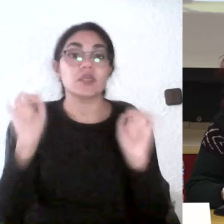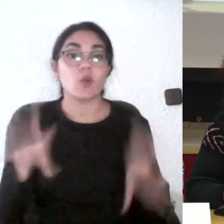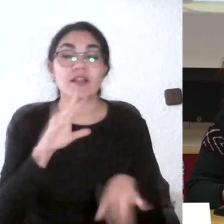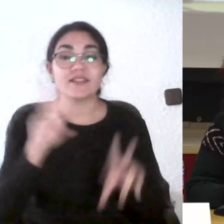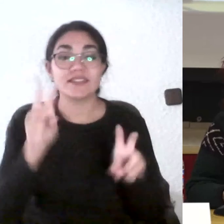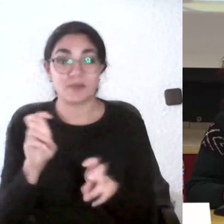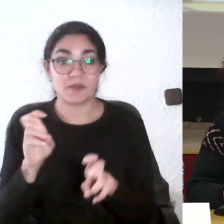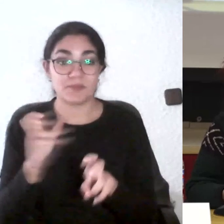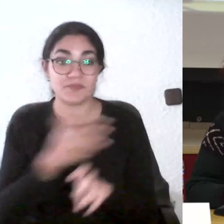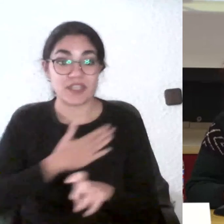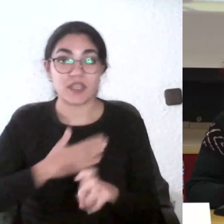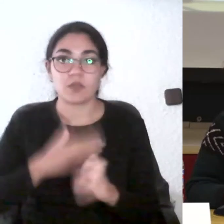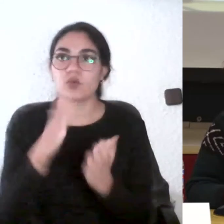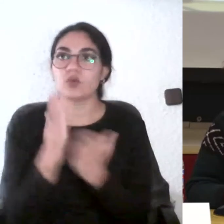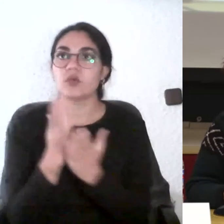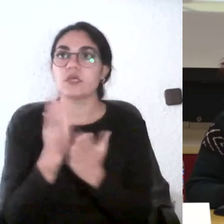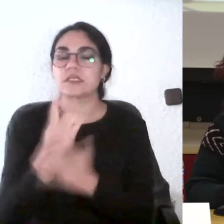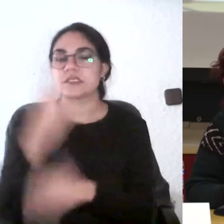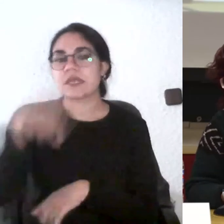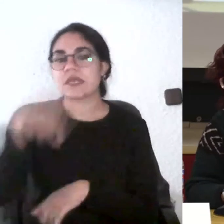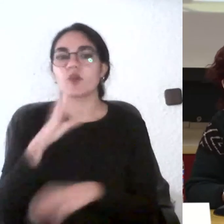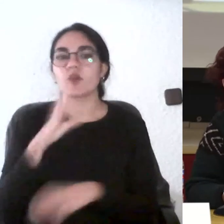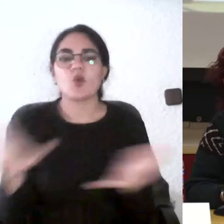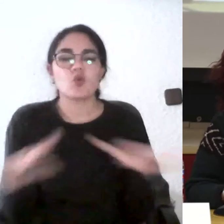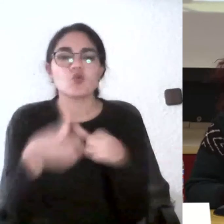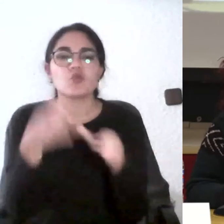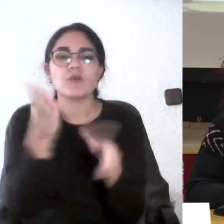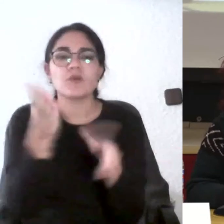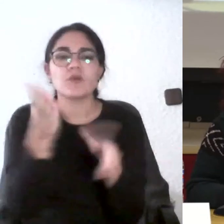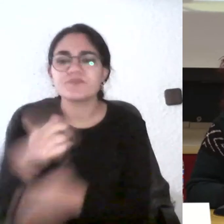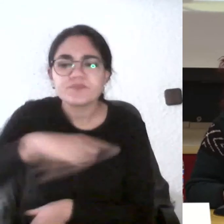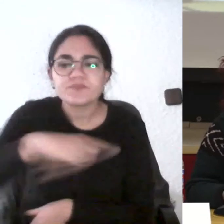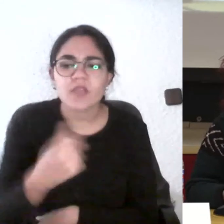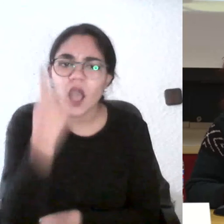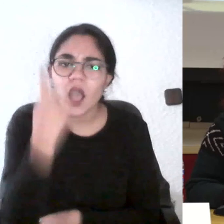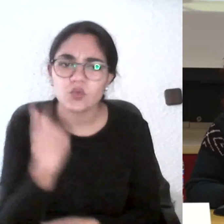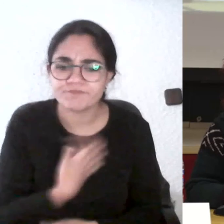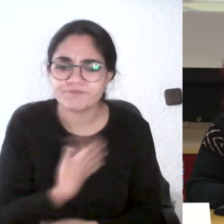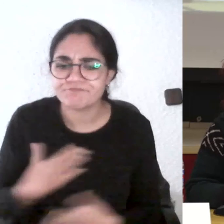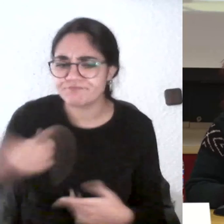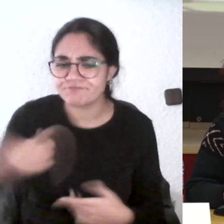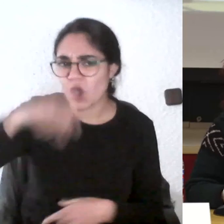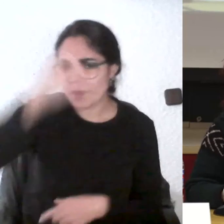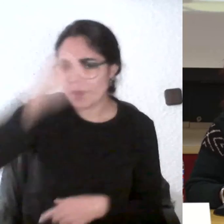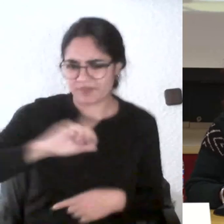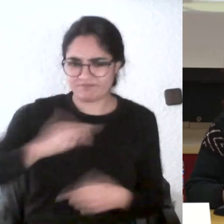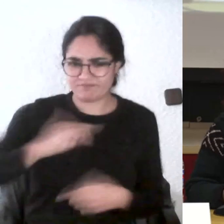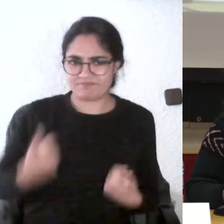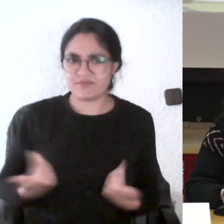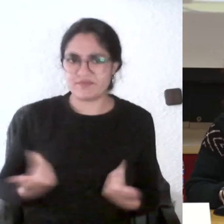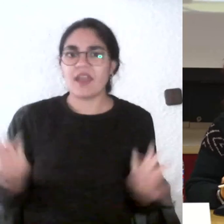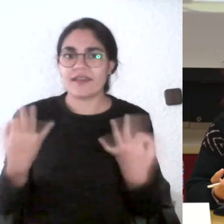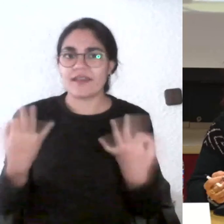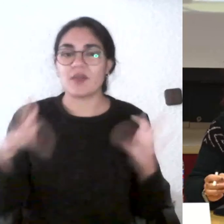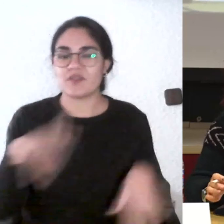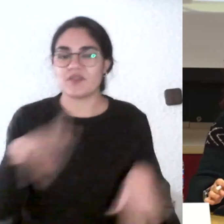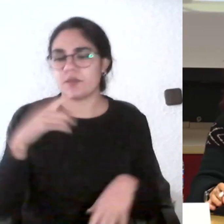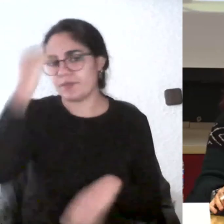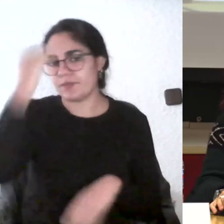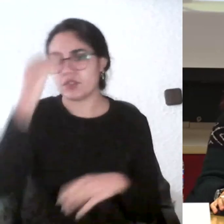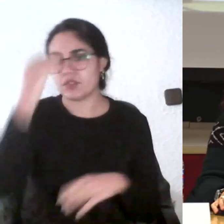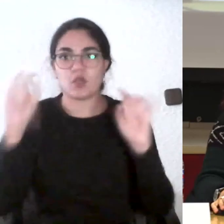de sus estudiantes hace otra encuesta a su grupo, creo que es evidente y es inevitable porque es un mínimo común a toda la